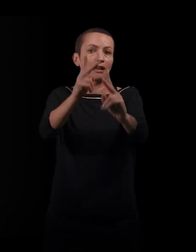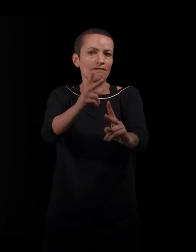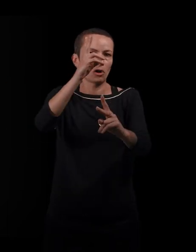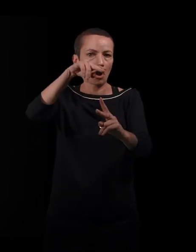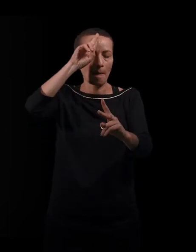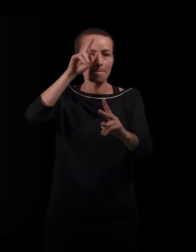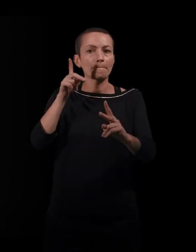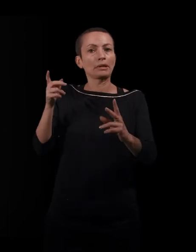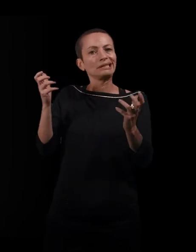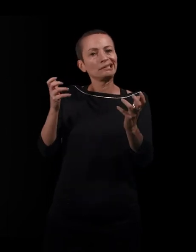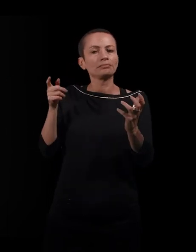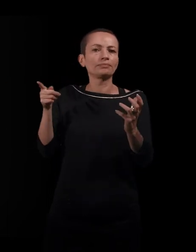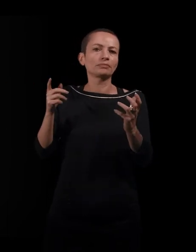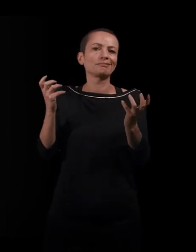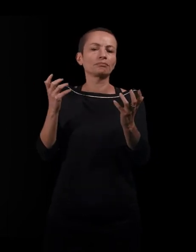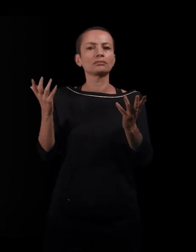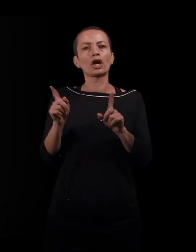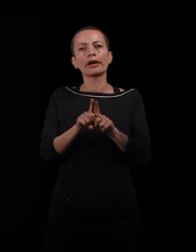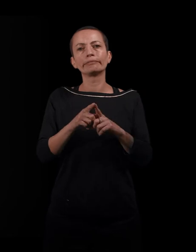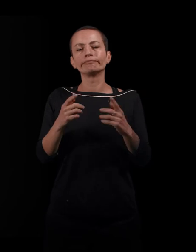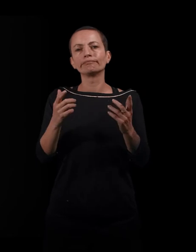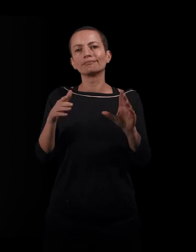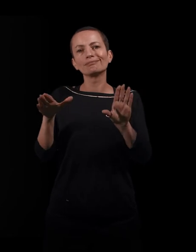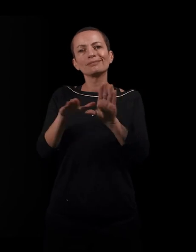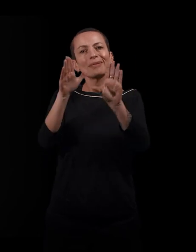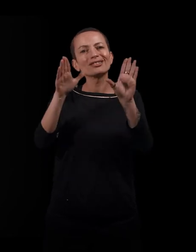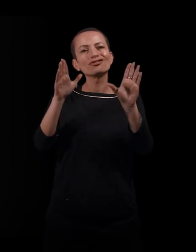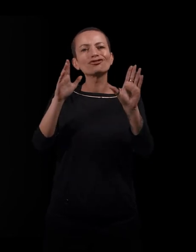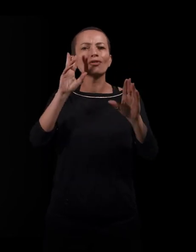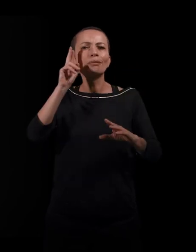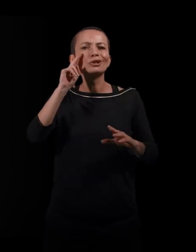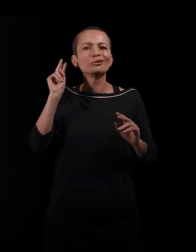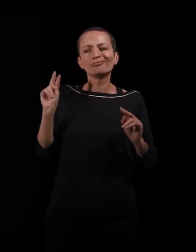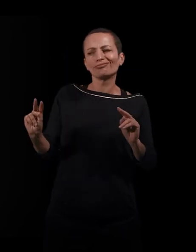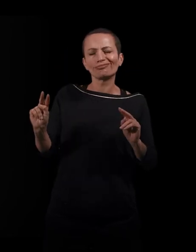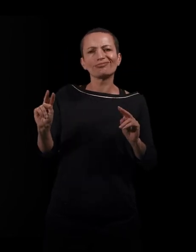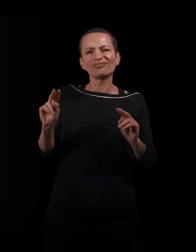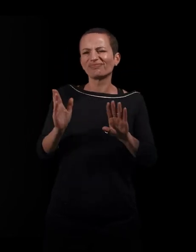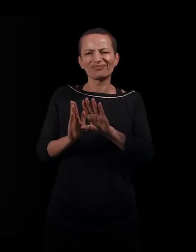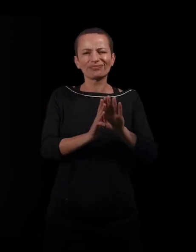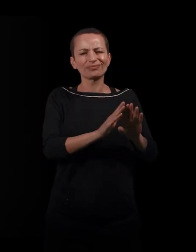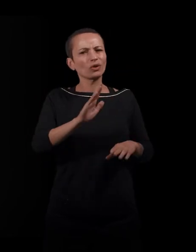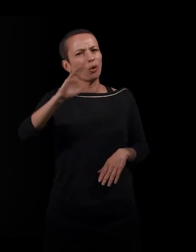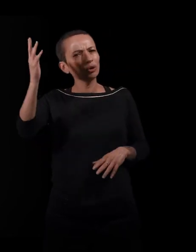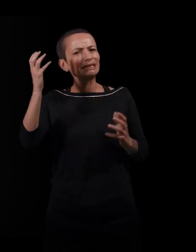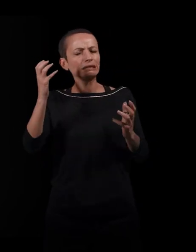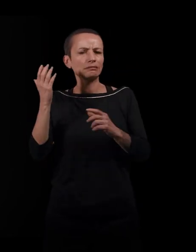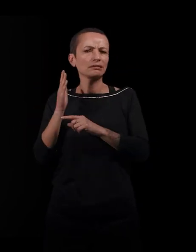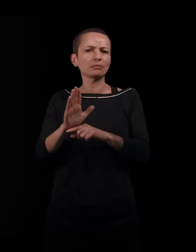présenter en fait une autre image que celle qui est véhiculée habituellement dans les médias et dans les discours politiques. Elles ne sont